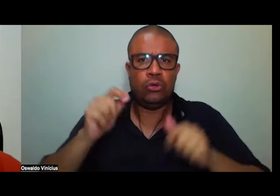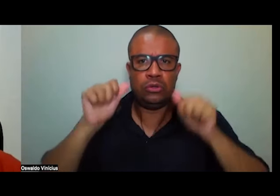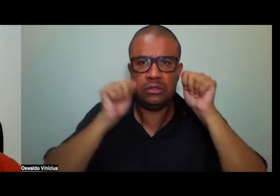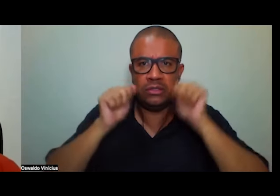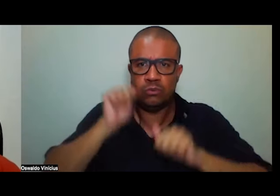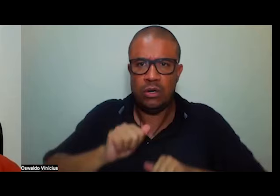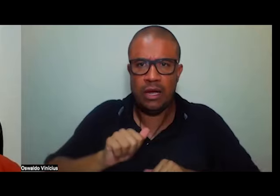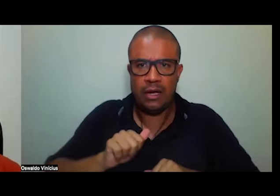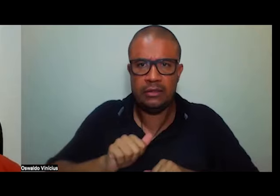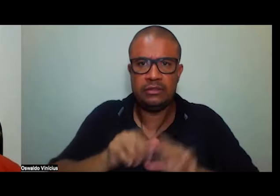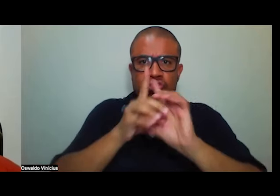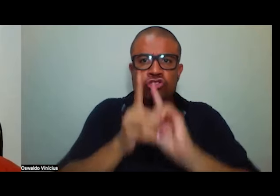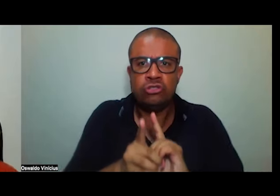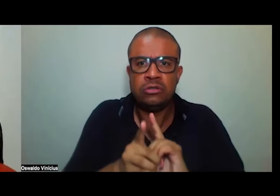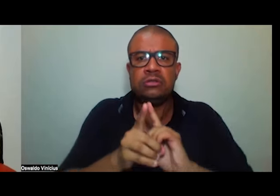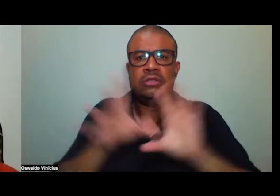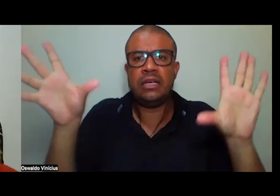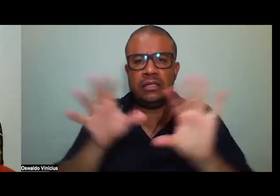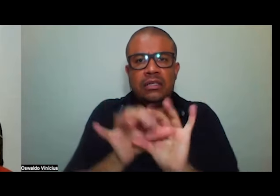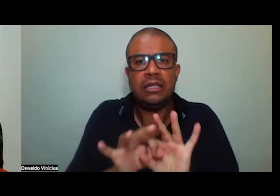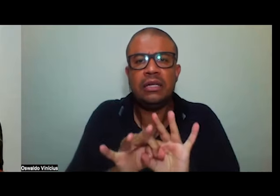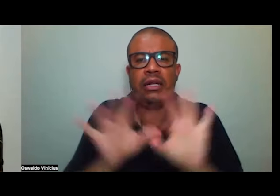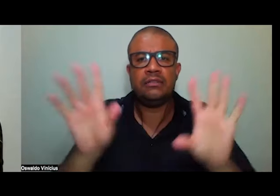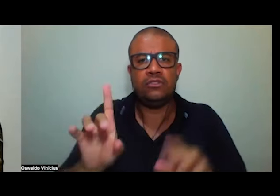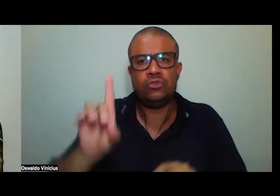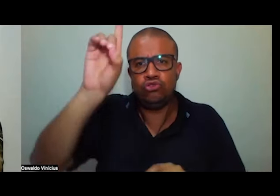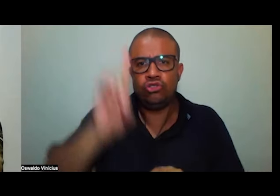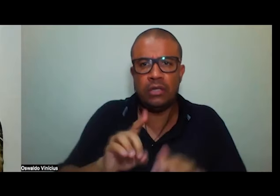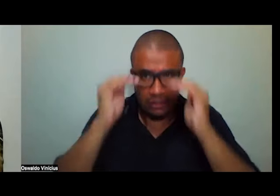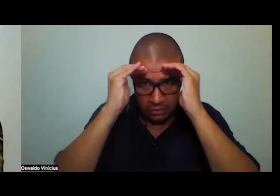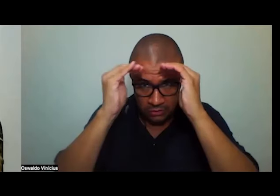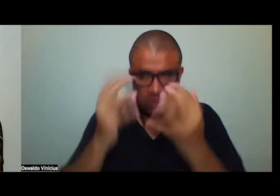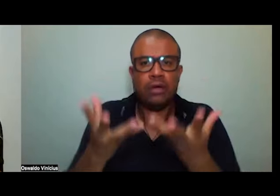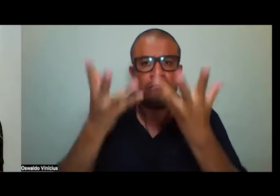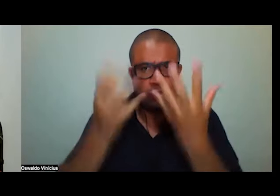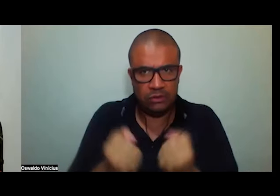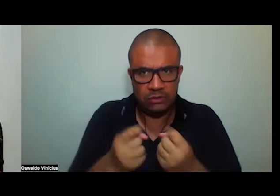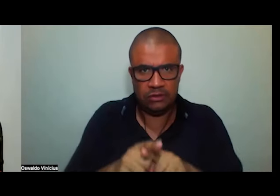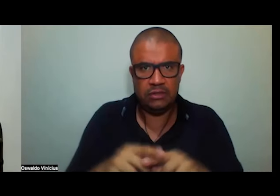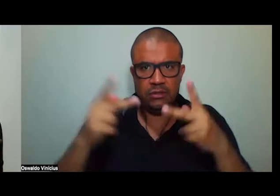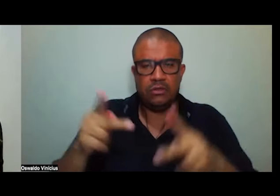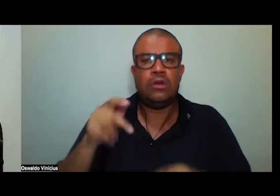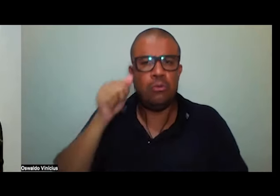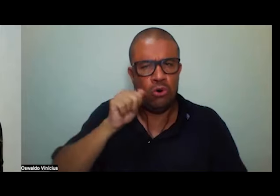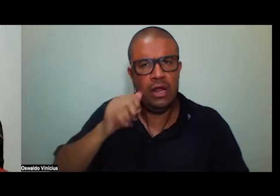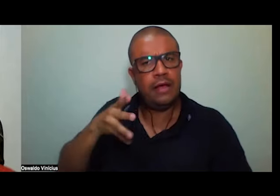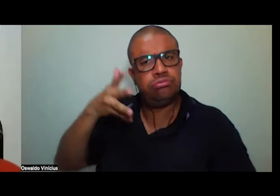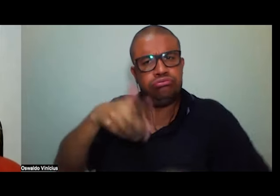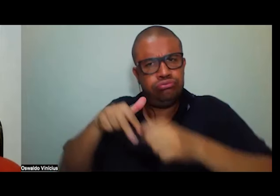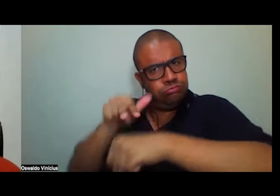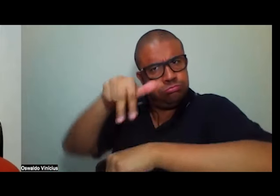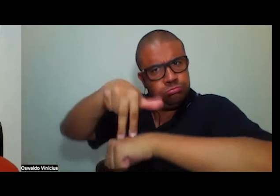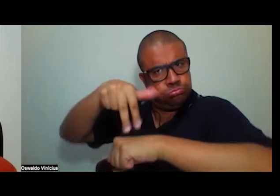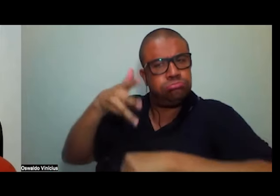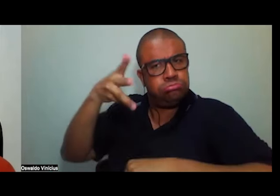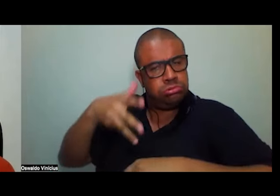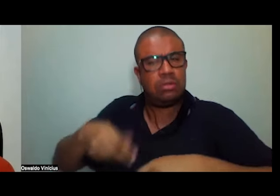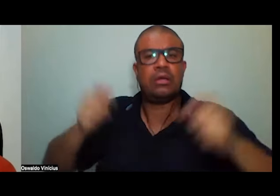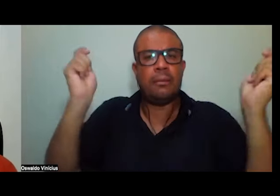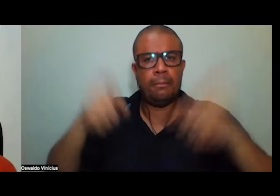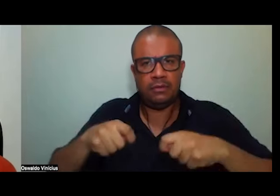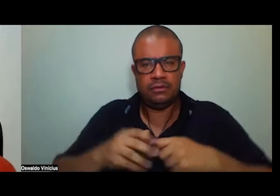de serem livres de terem seus direitos e de serem reconhecidas pela sua palavra competência capacidade